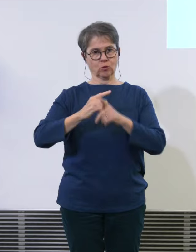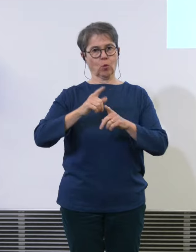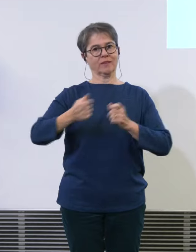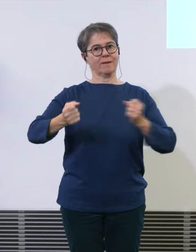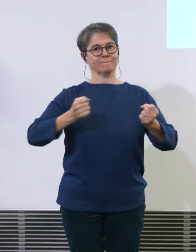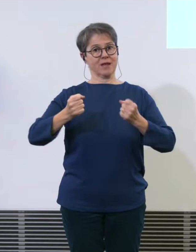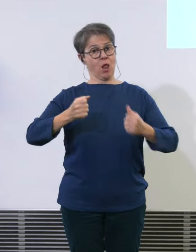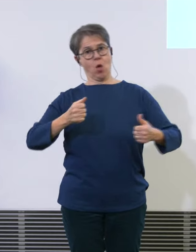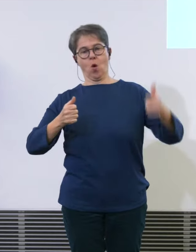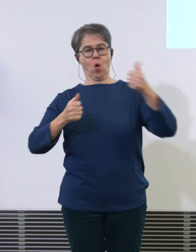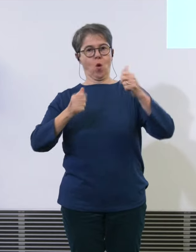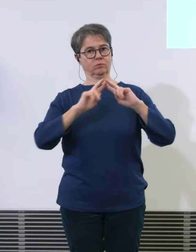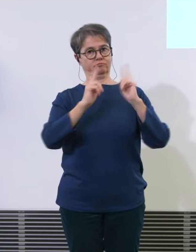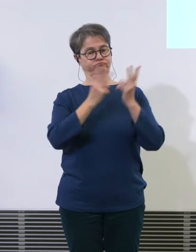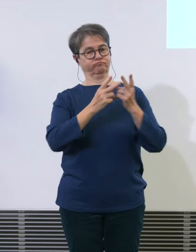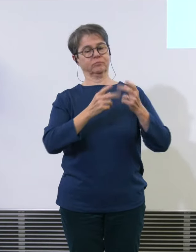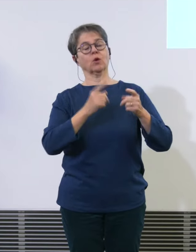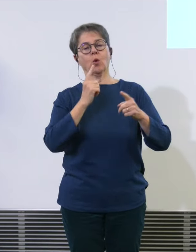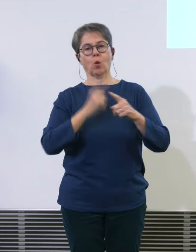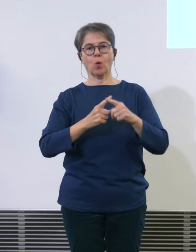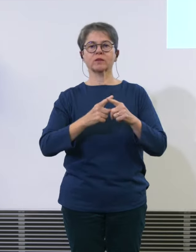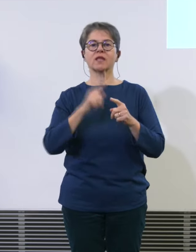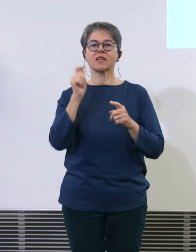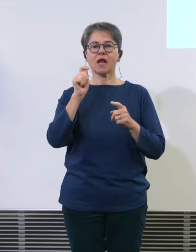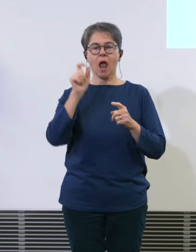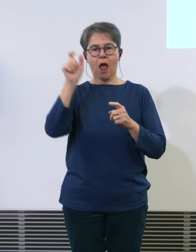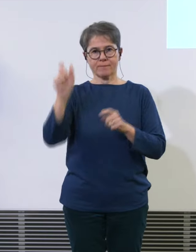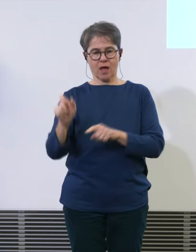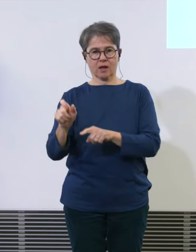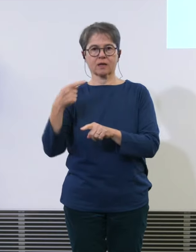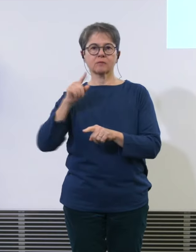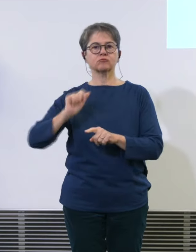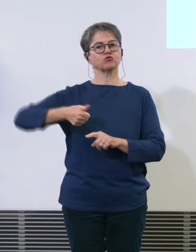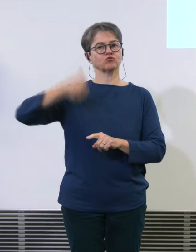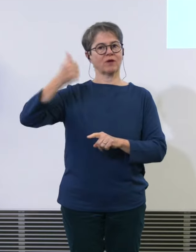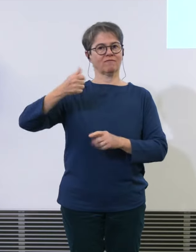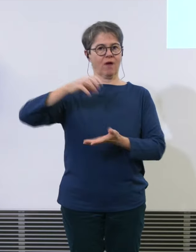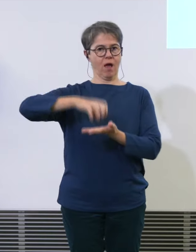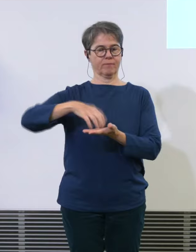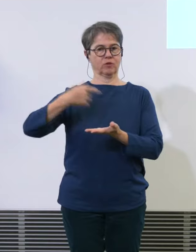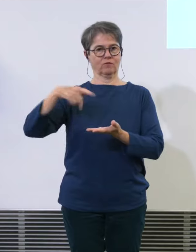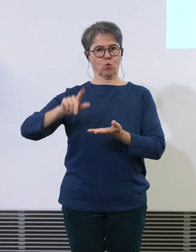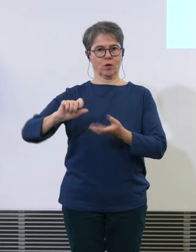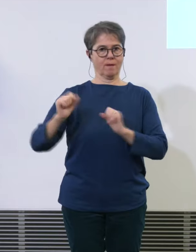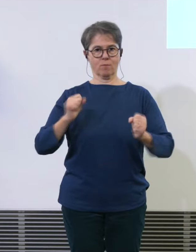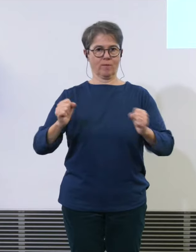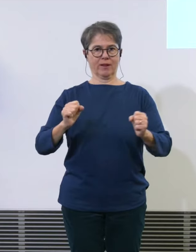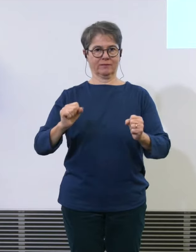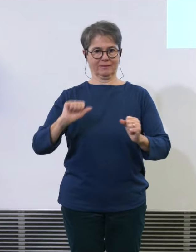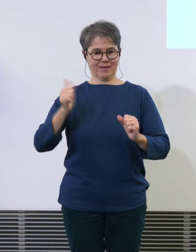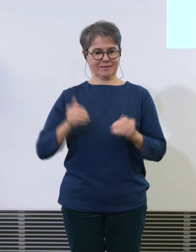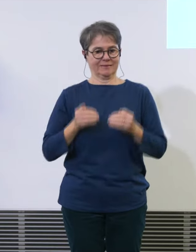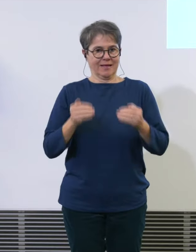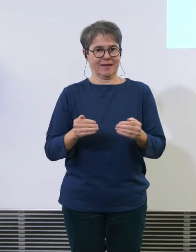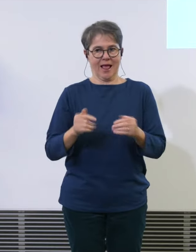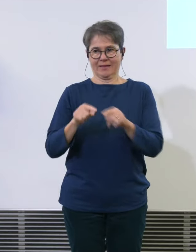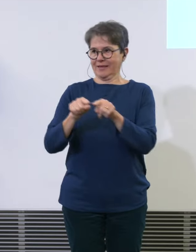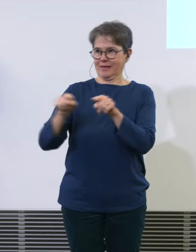Markus Traber, er ist Chefamt für Mobilität und sitzt da in der ersten Reihe. Ich begrüsse Sie ganz